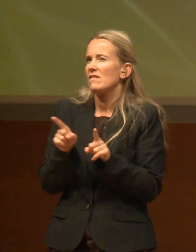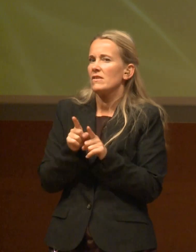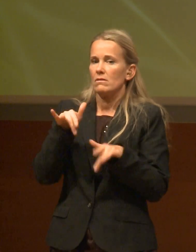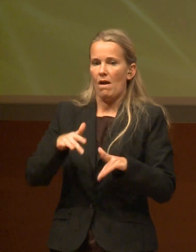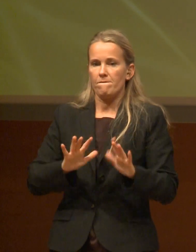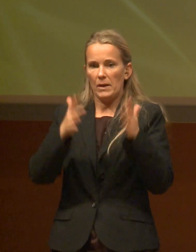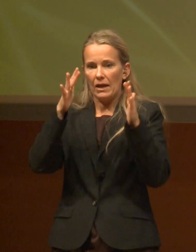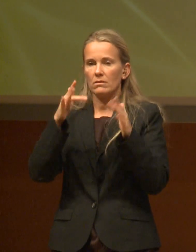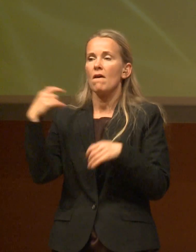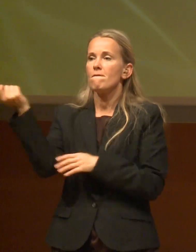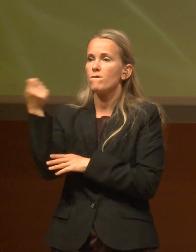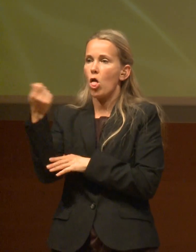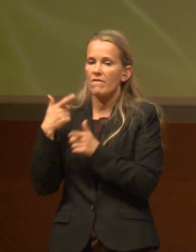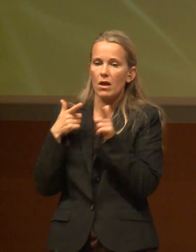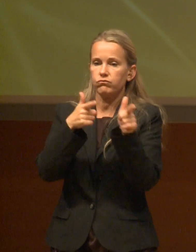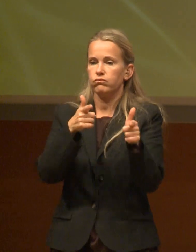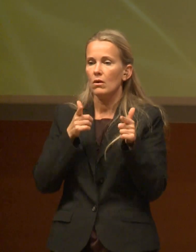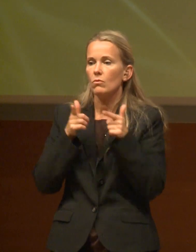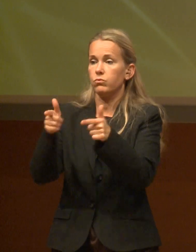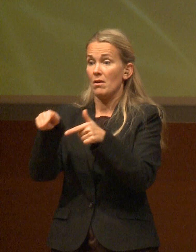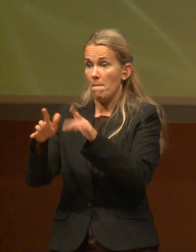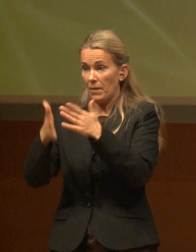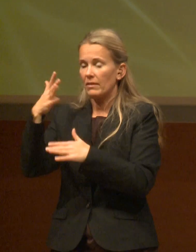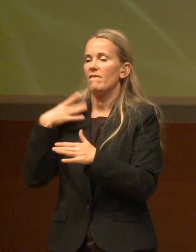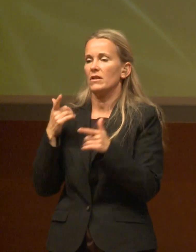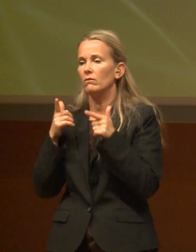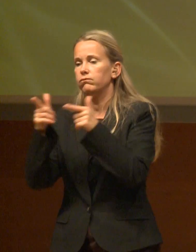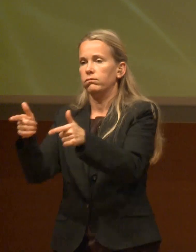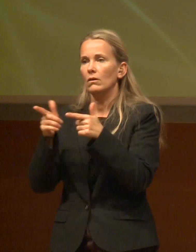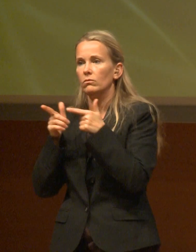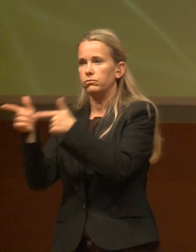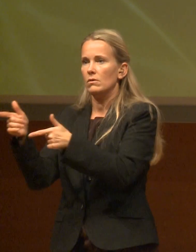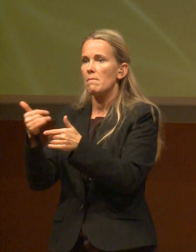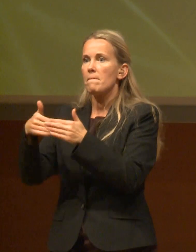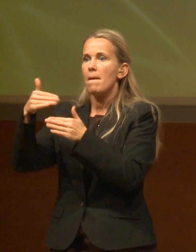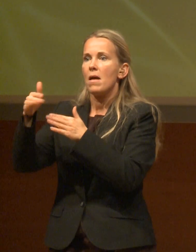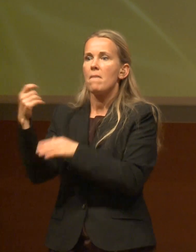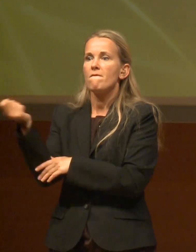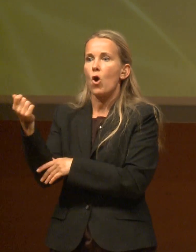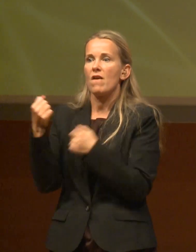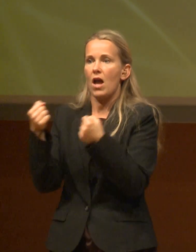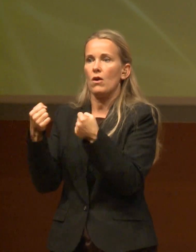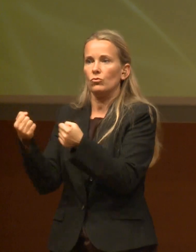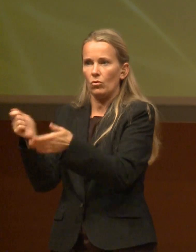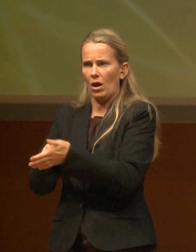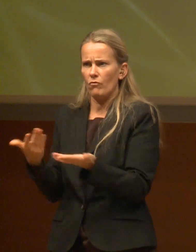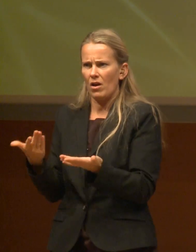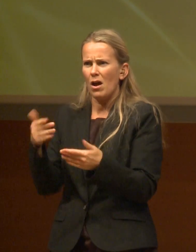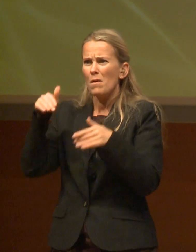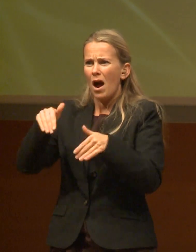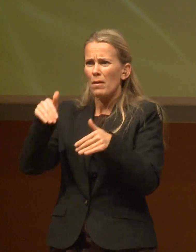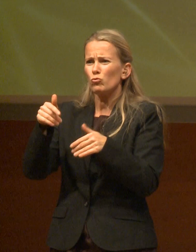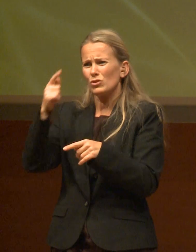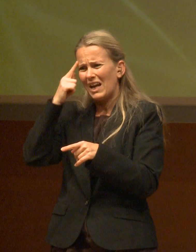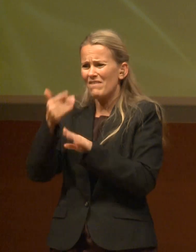brennt, die Feuerwehr rückt aus. Es brennt schon wieder, die nächste Feuerwehr rückt aus. Und man kauft immer mehr Feuerwehrautos. Aber irgendwann muss man doch an die